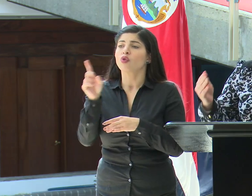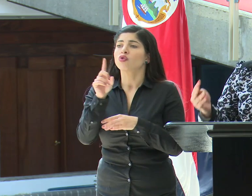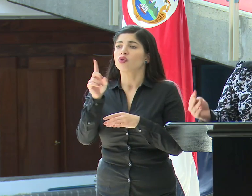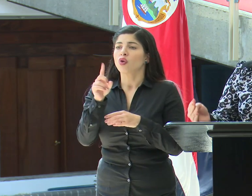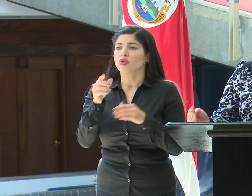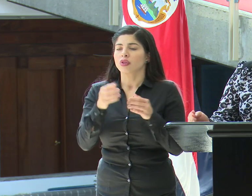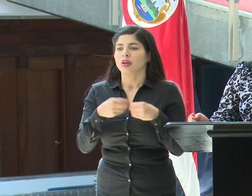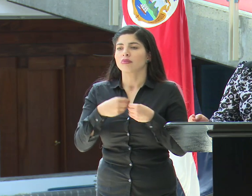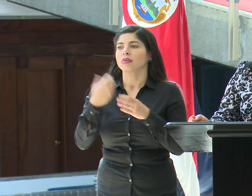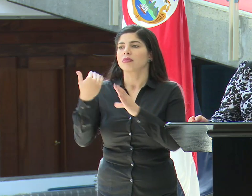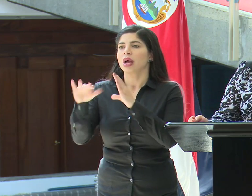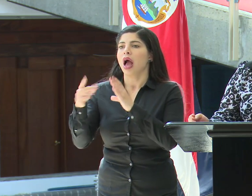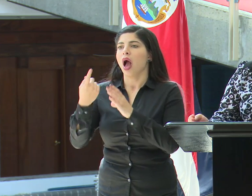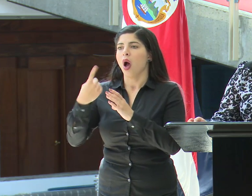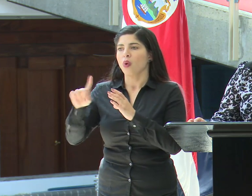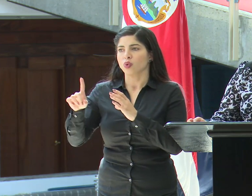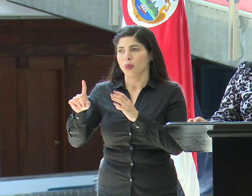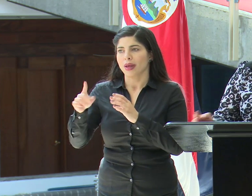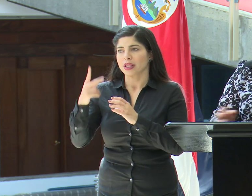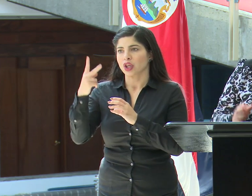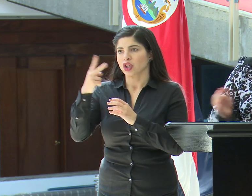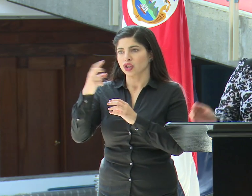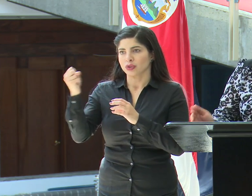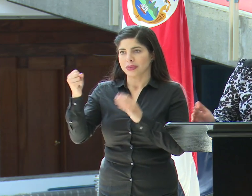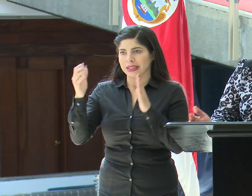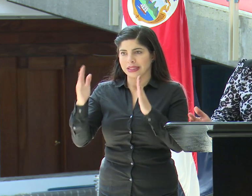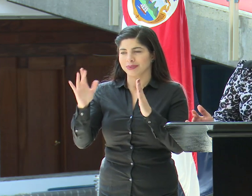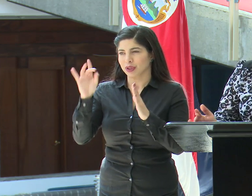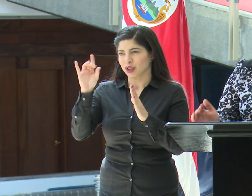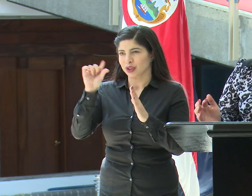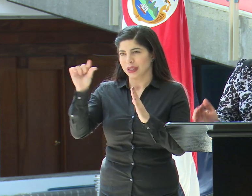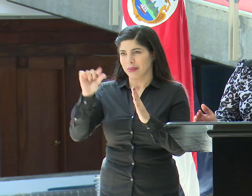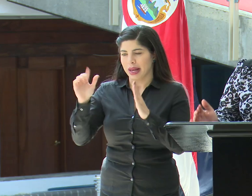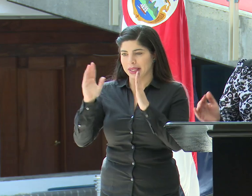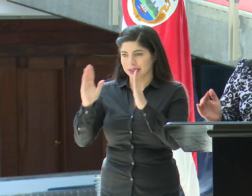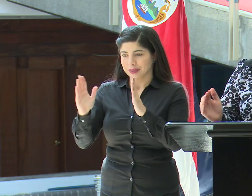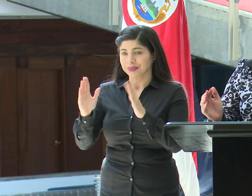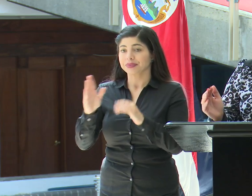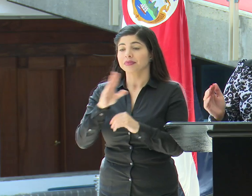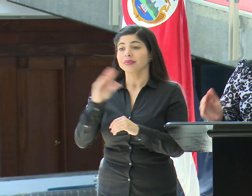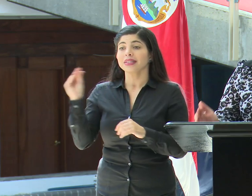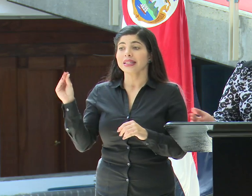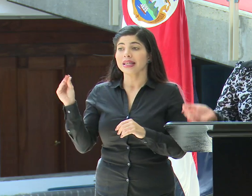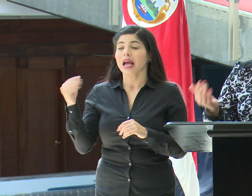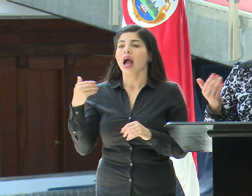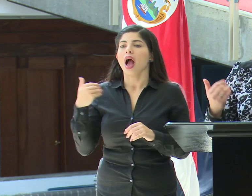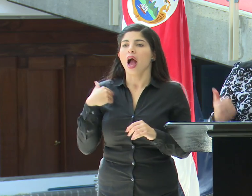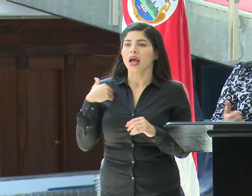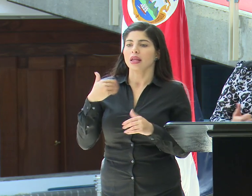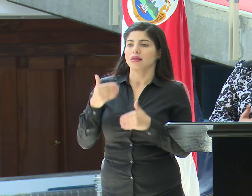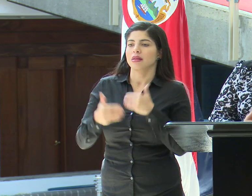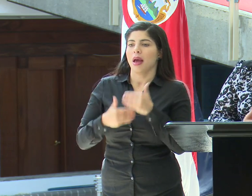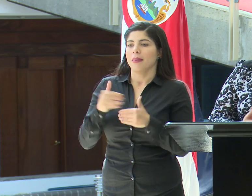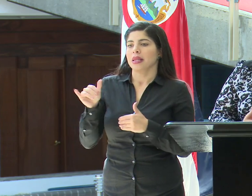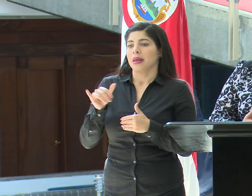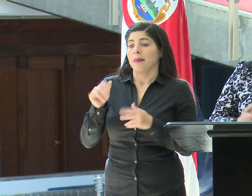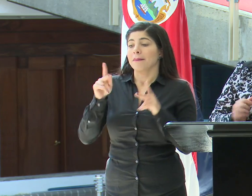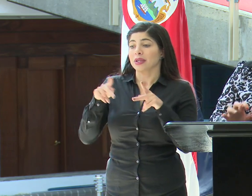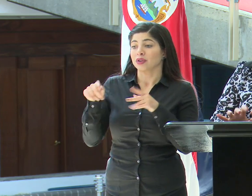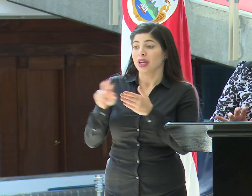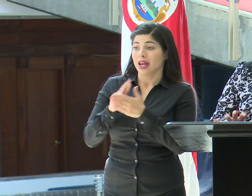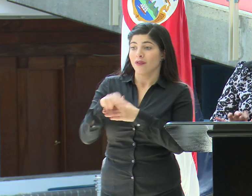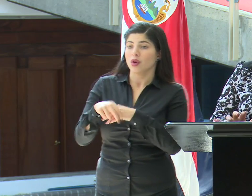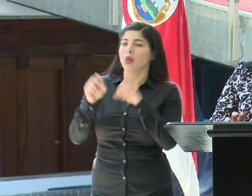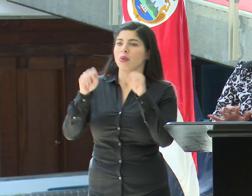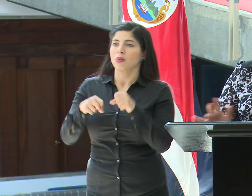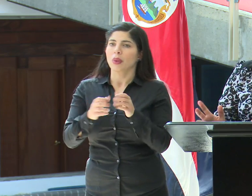a extender de forma automática por dos meses, por ocho semanas. Y hay trámites también que las personas refugiadas